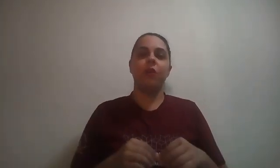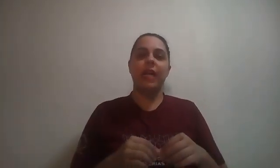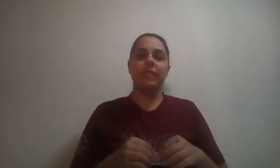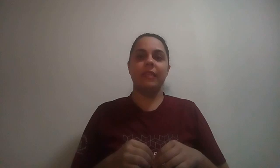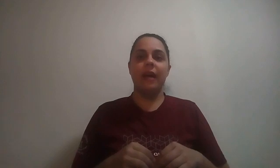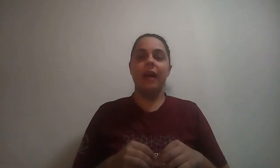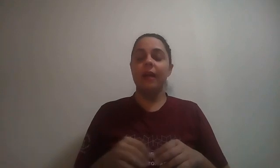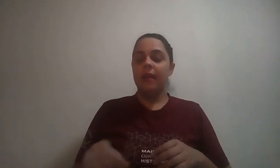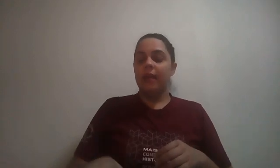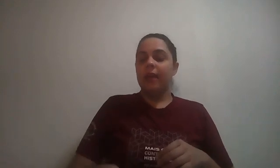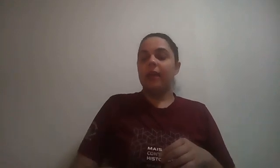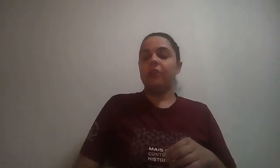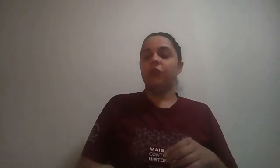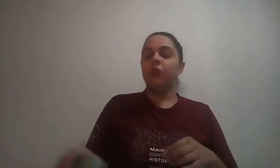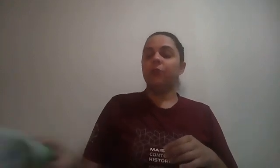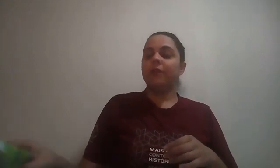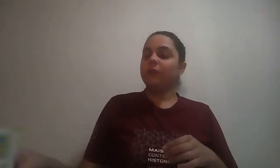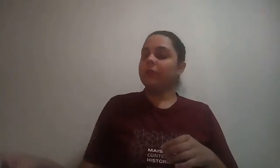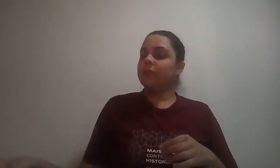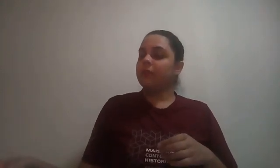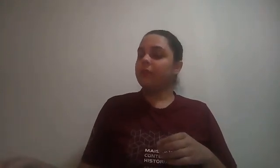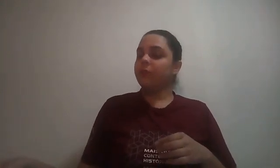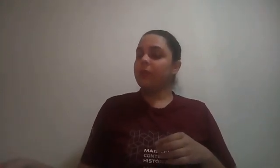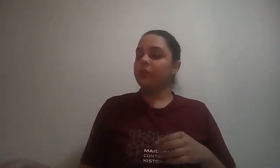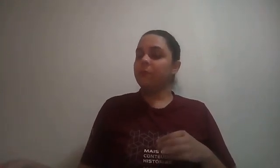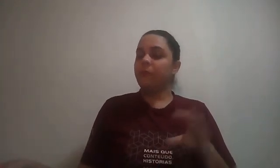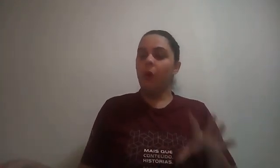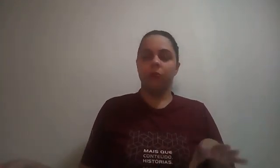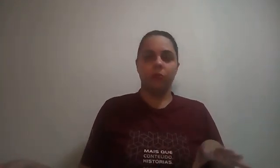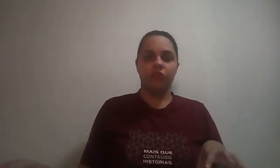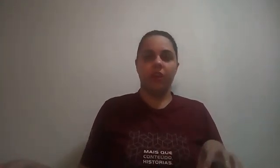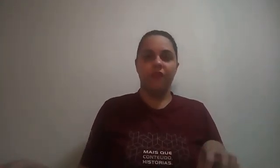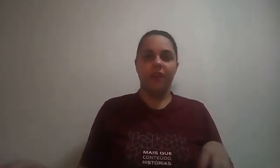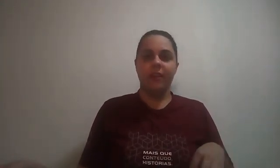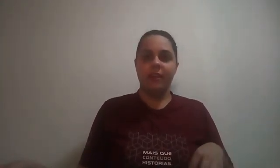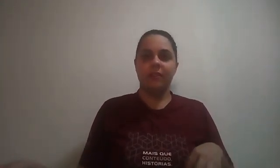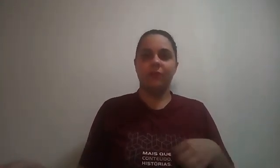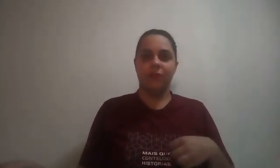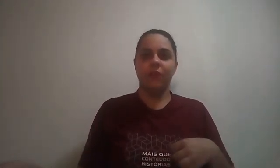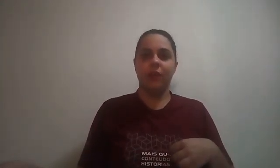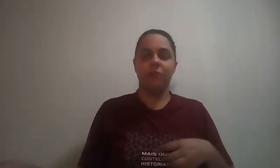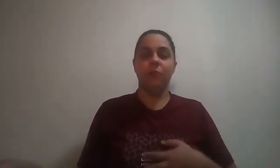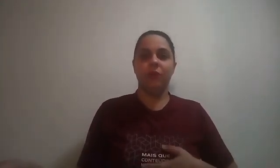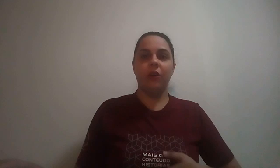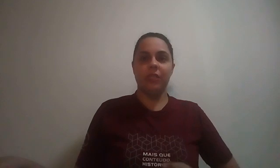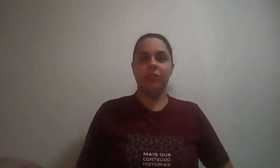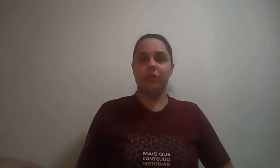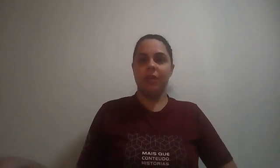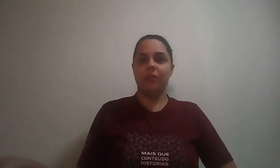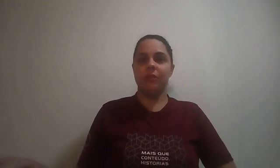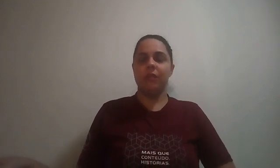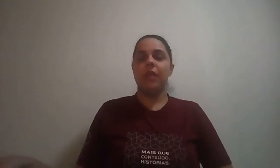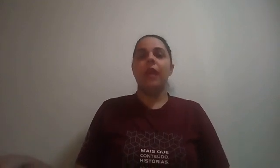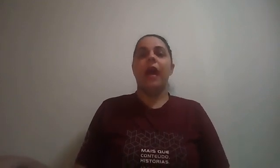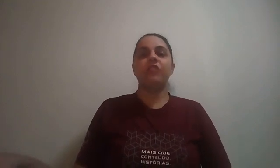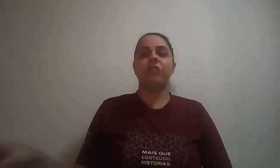localizar inúmeros, inúmeros pontos de referência, não foi? Por meio da Rosa dos Ventos? A gente